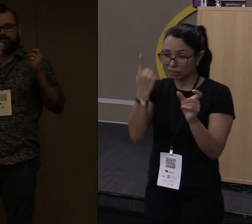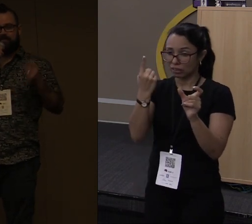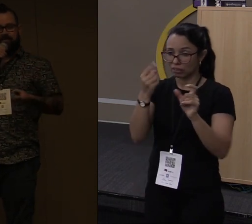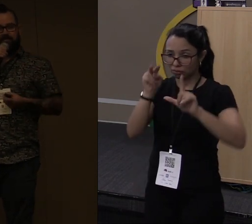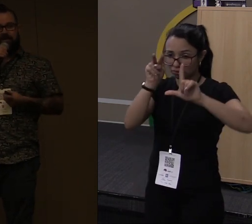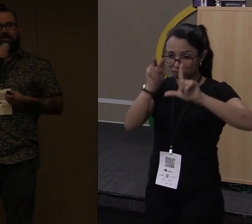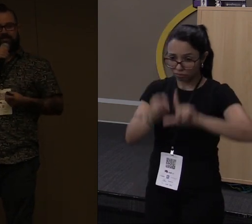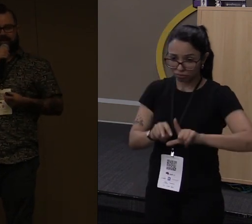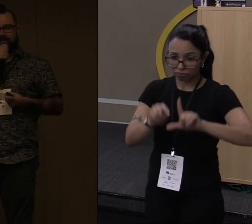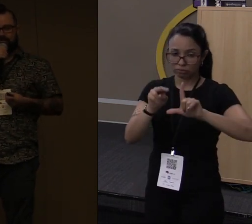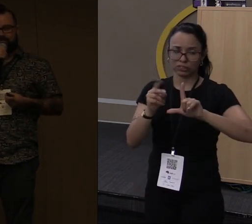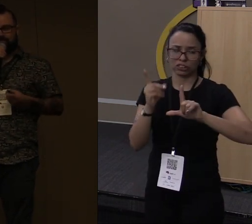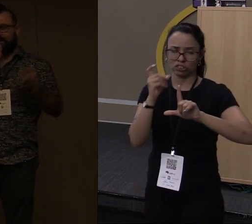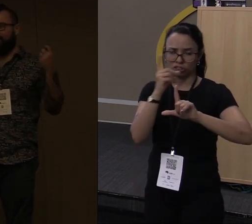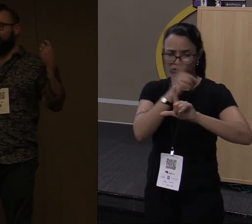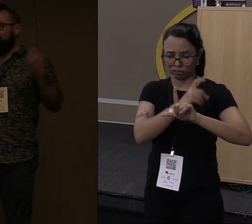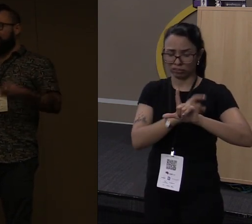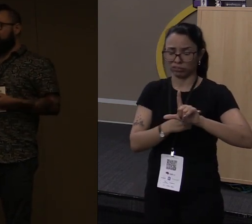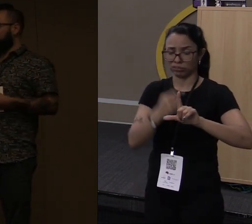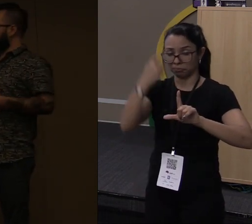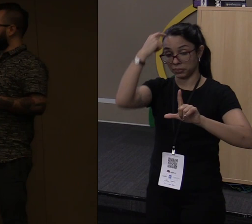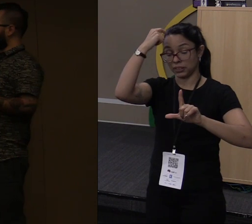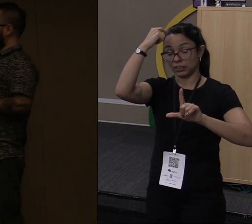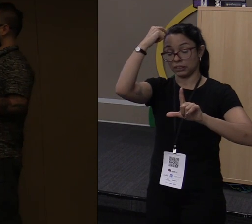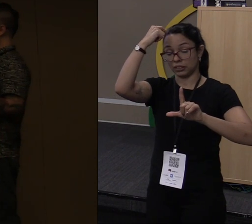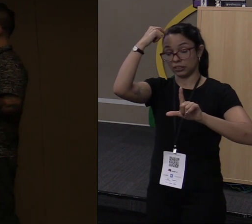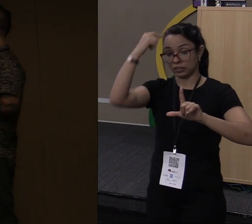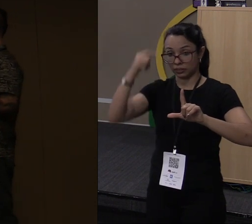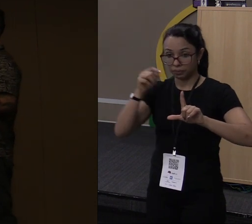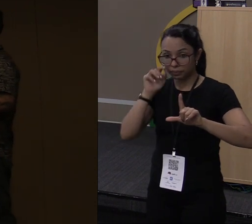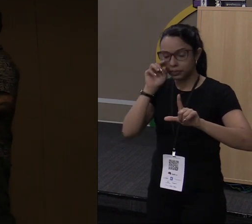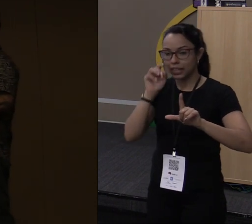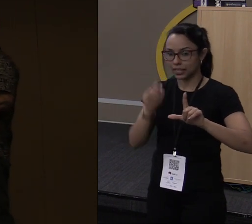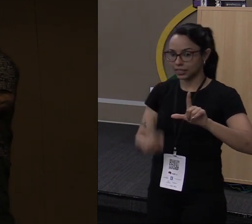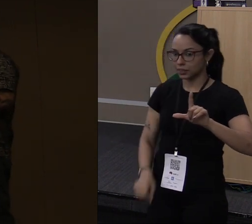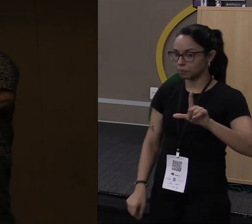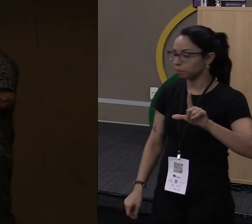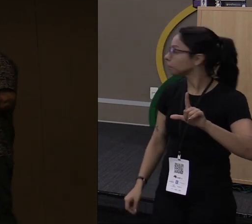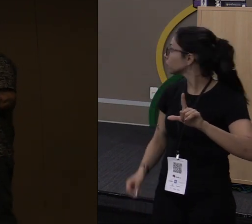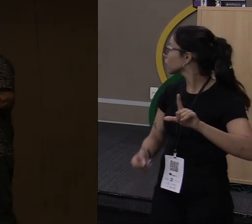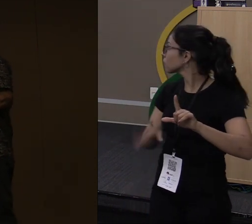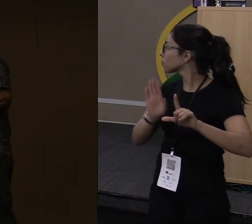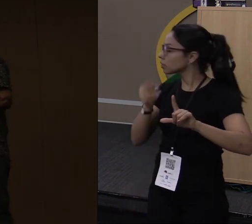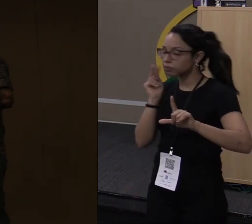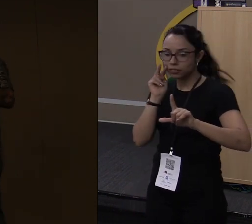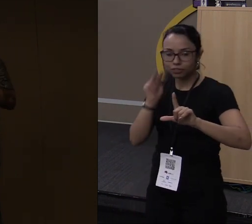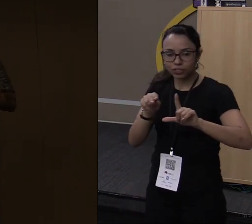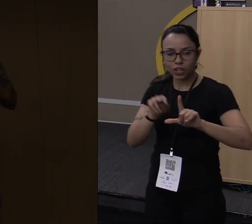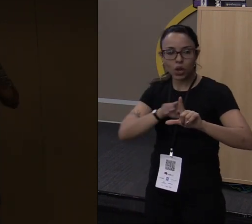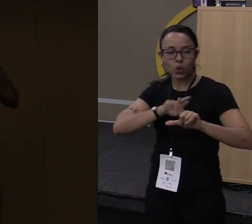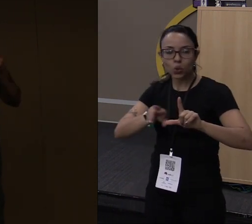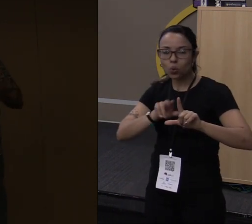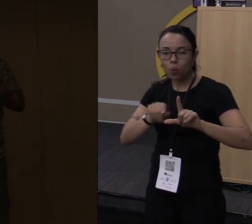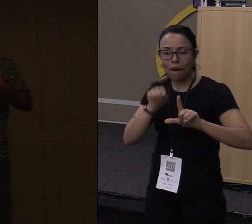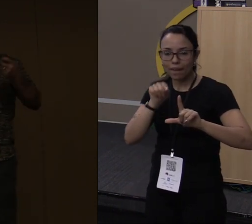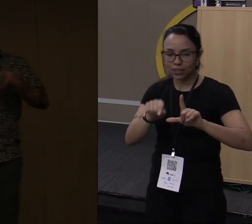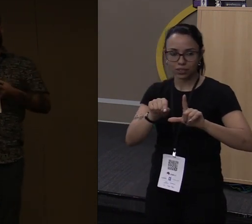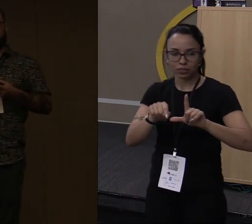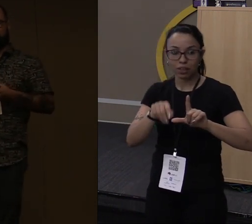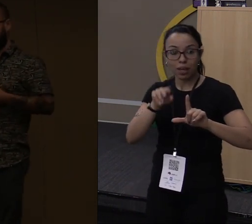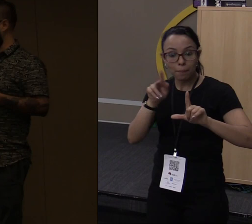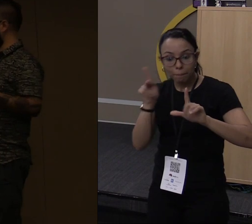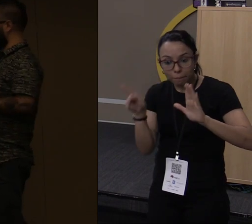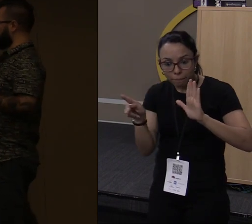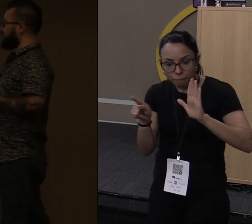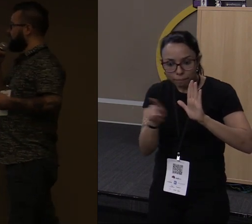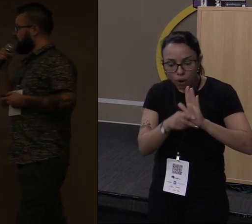primeira vez vai pensar isso. E o que eu tenho a dizer é, isso é uma feature. Não é um bug. Rust foi feita para ser estranha e